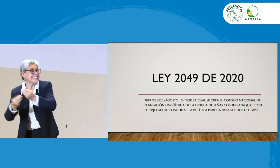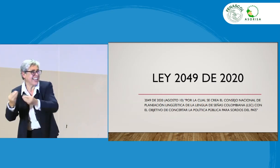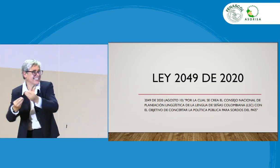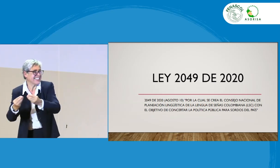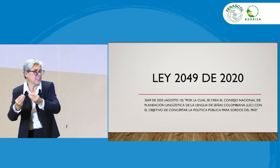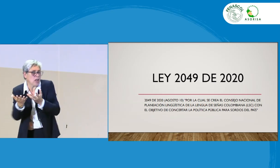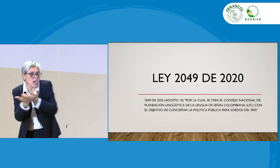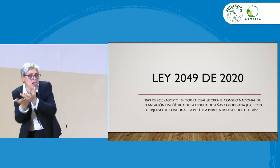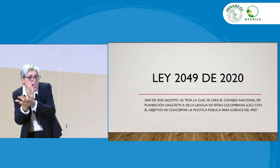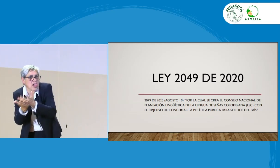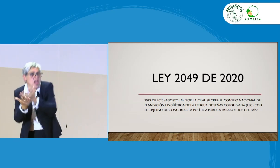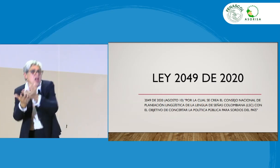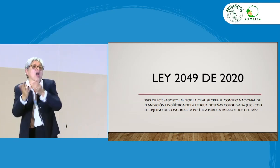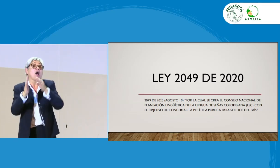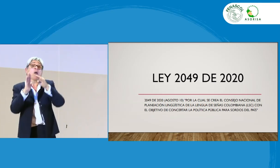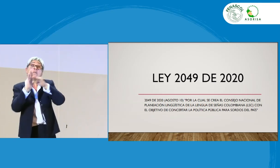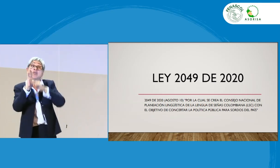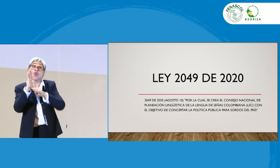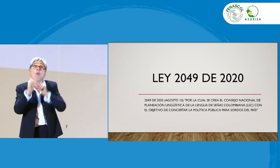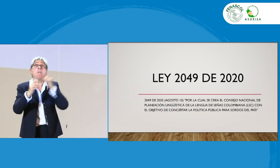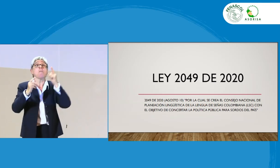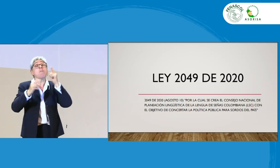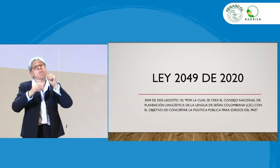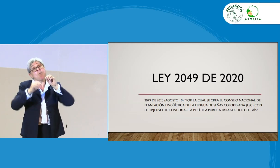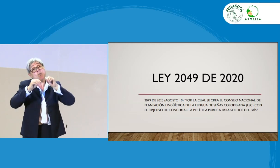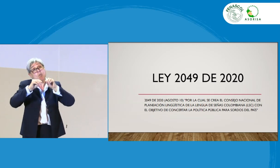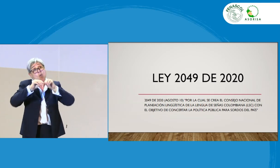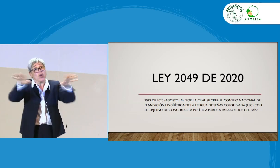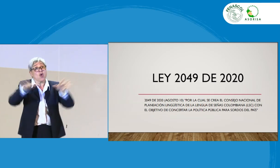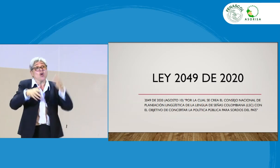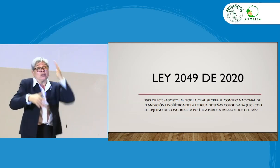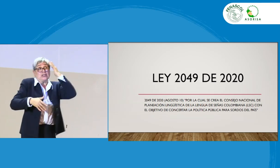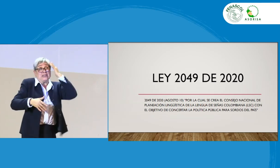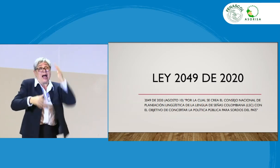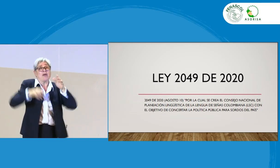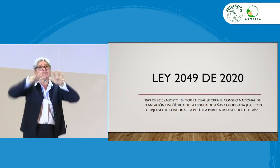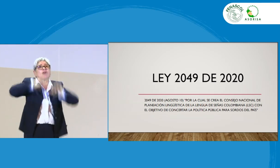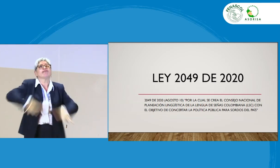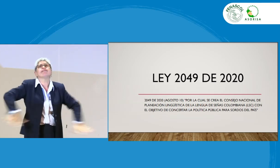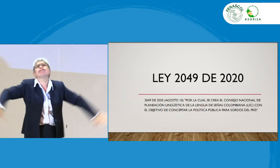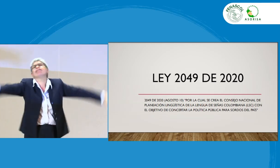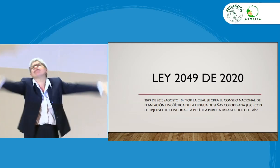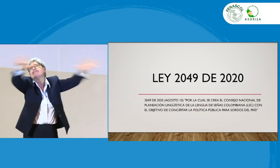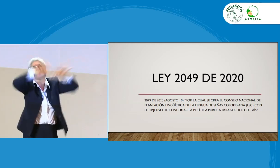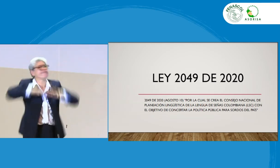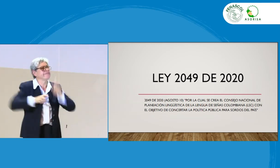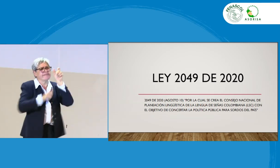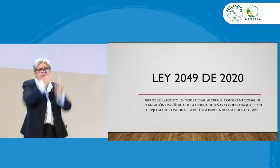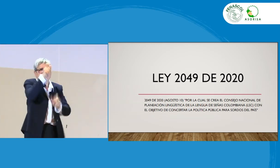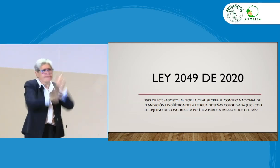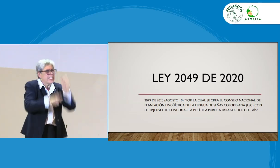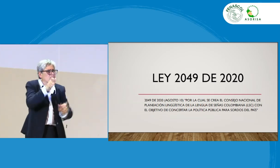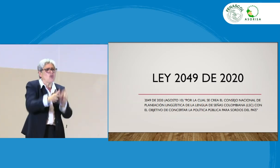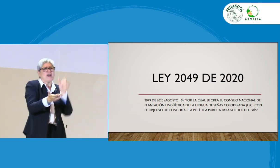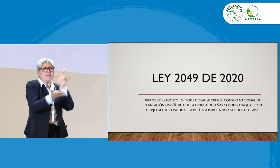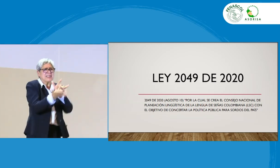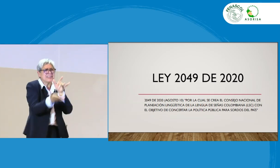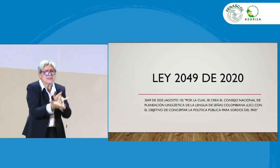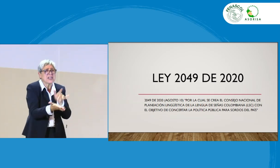primer paso pues va a afectar a la política pública y nosotros sabemos que la política pública pues ya es para la comunidad, para las personas que